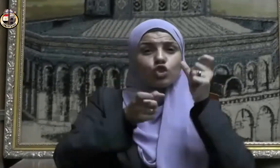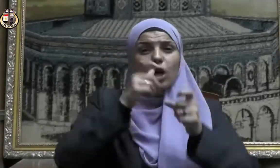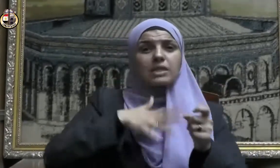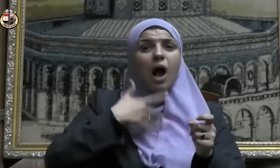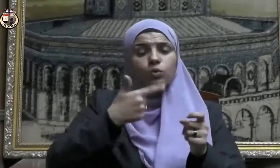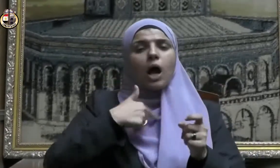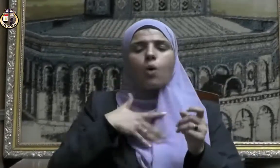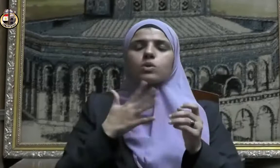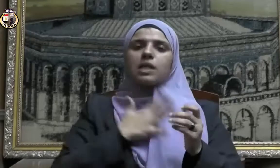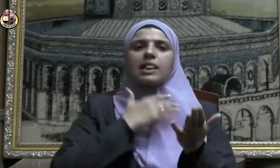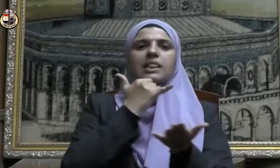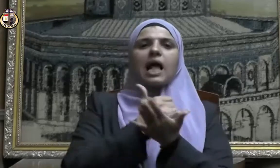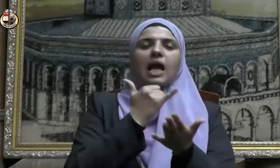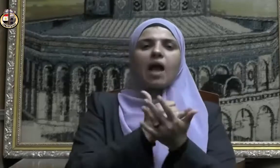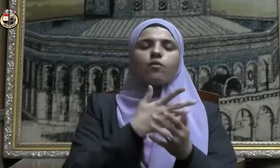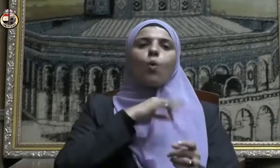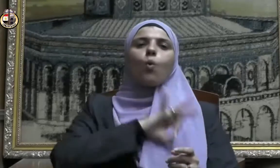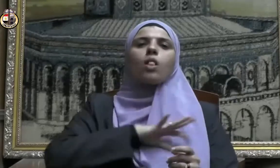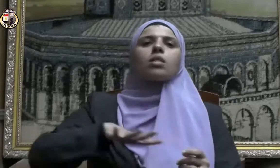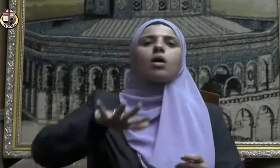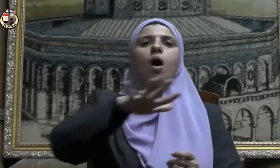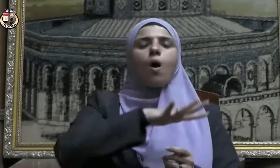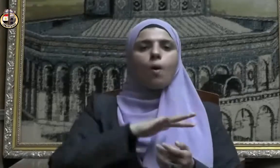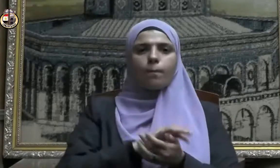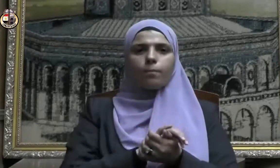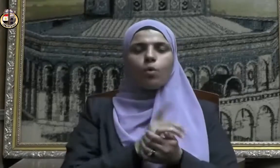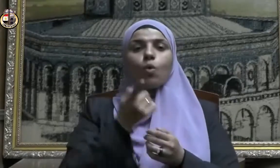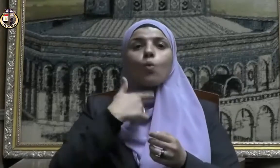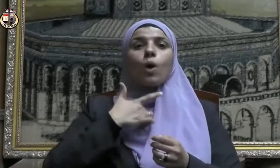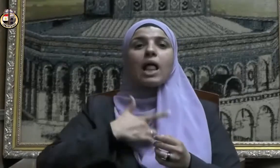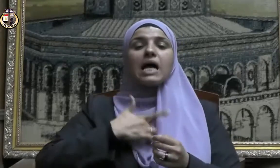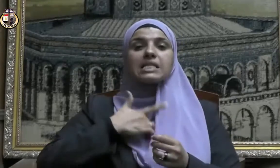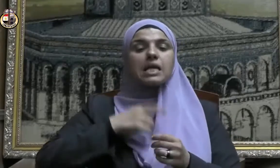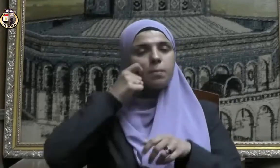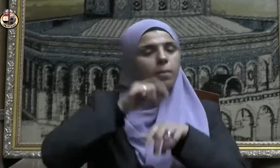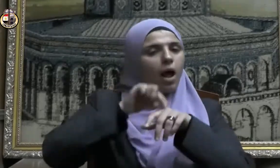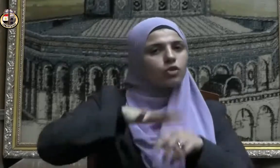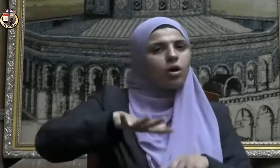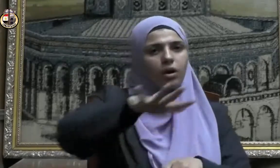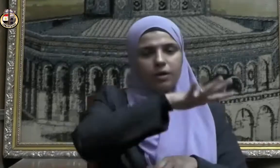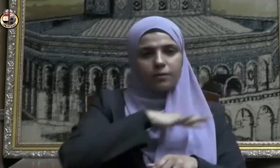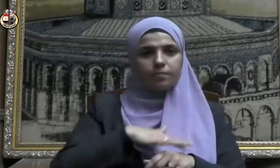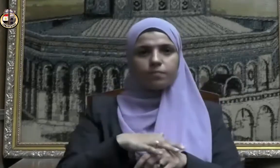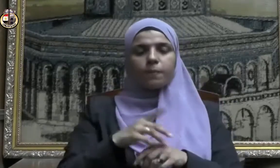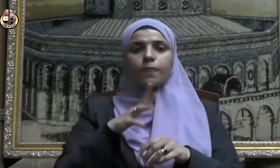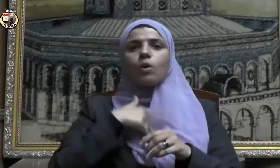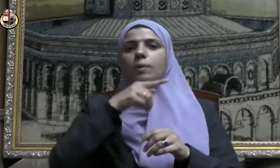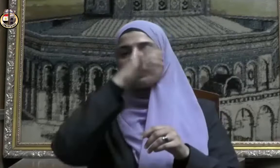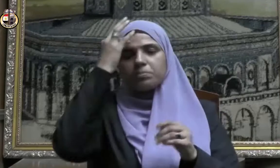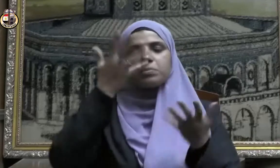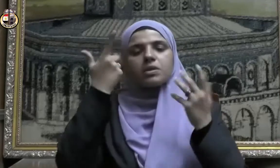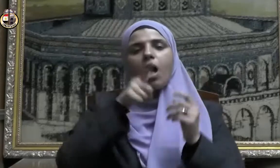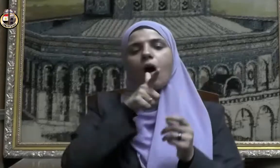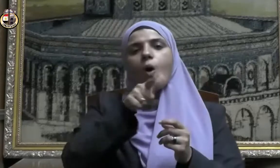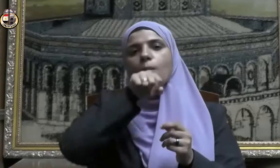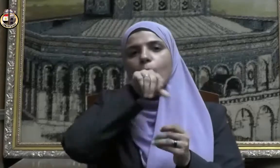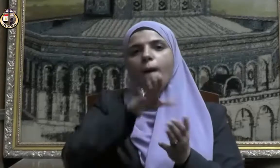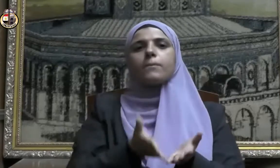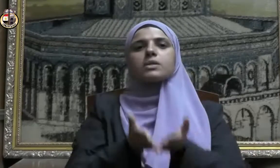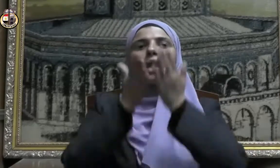إلى التكافل والتراحم والشعور بالآخرين امتثالا لقول نبينا صلى